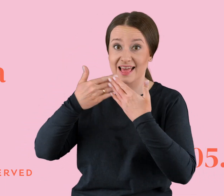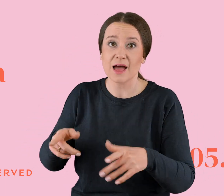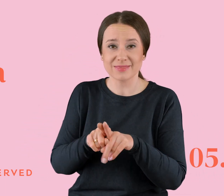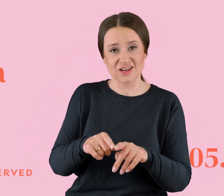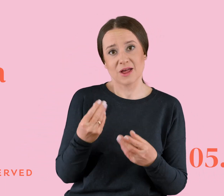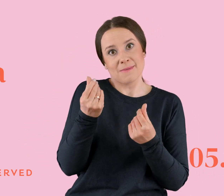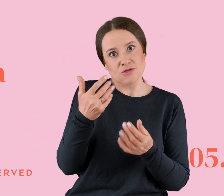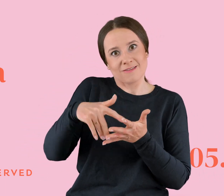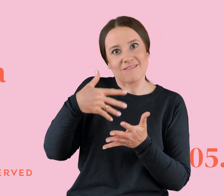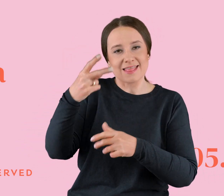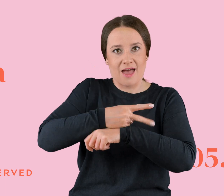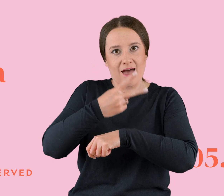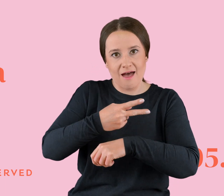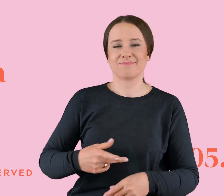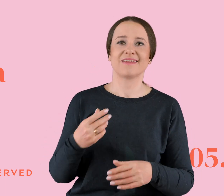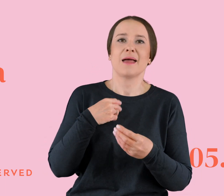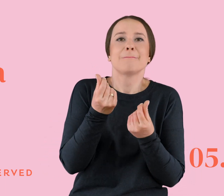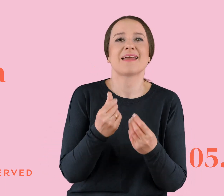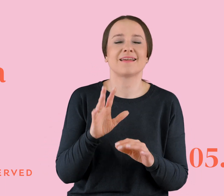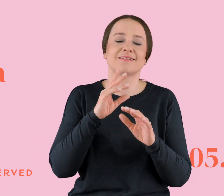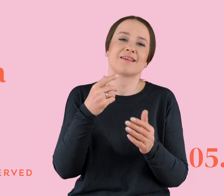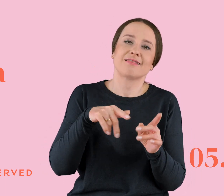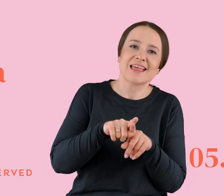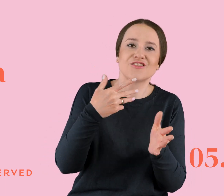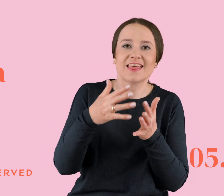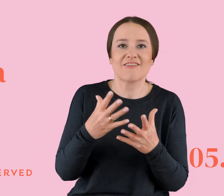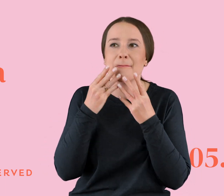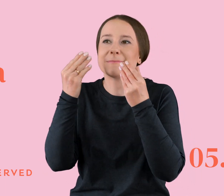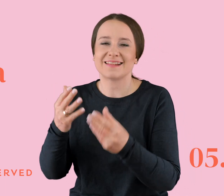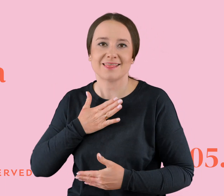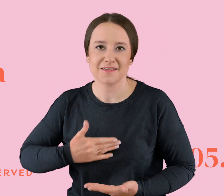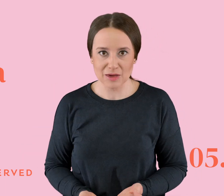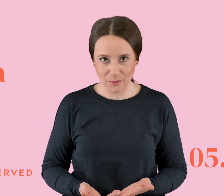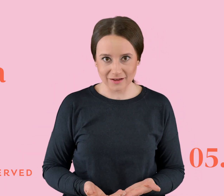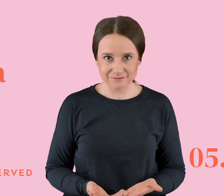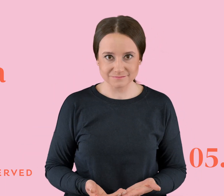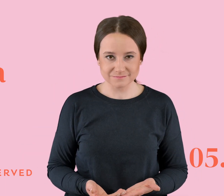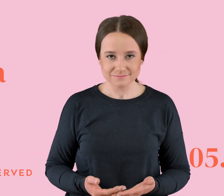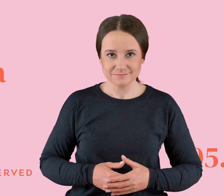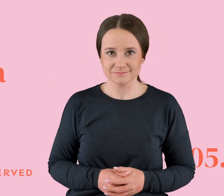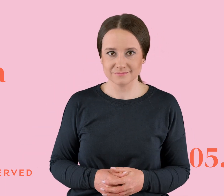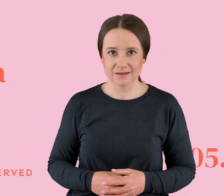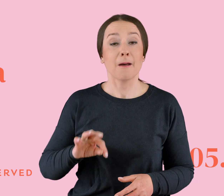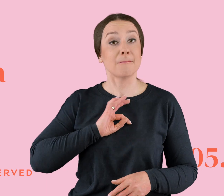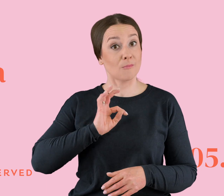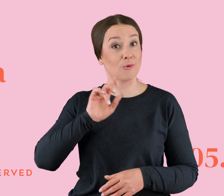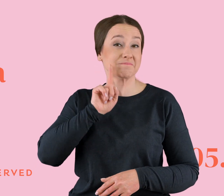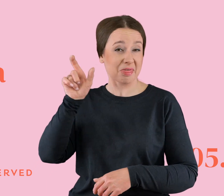na te taksówki, hajs na jakieś prezenty miłe. w moim jakby, no mój terapeuta to nazywa, bo